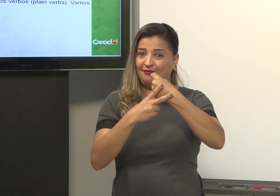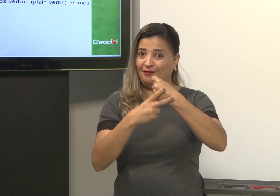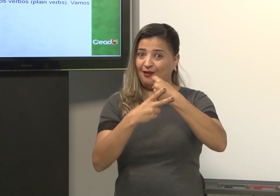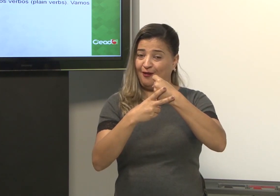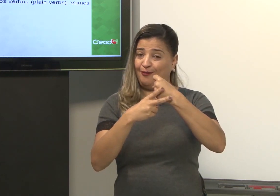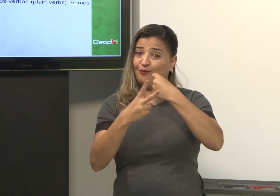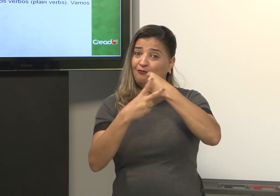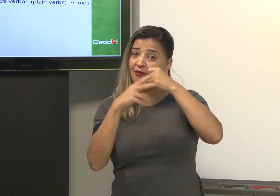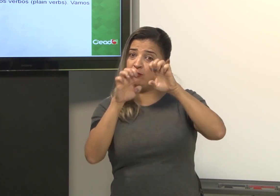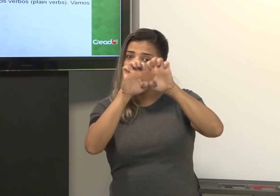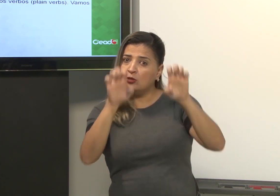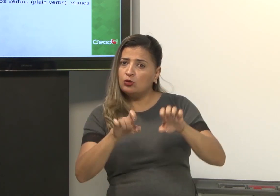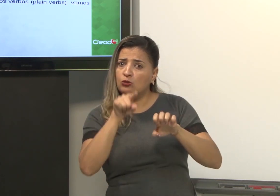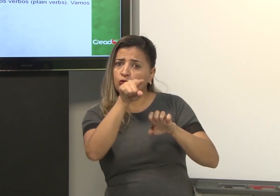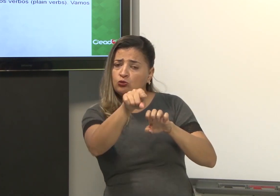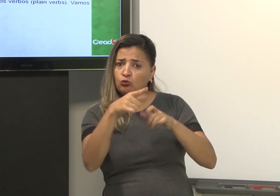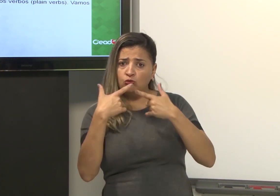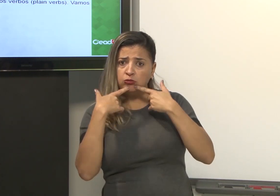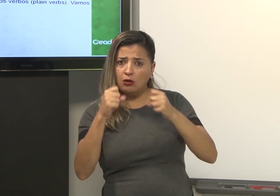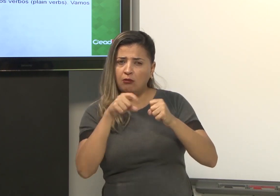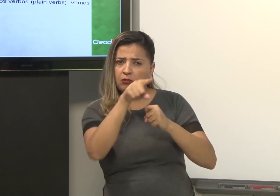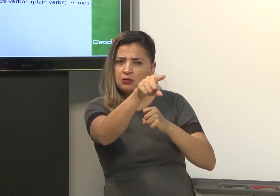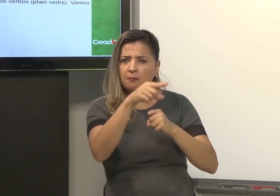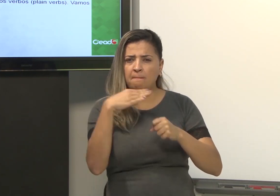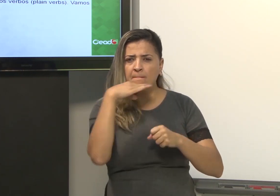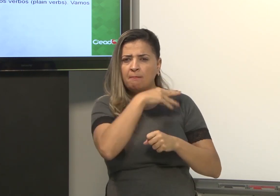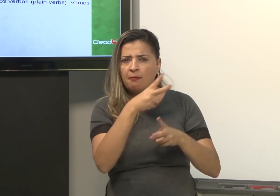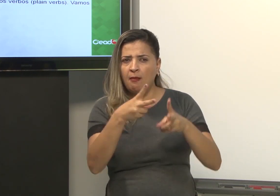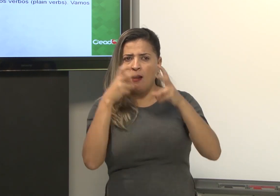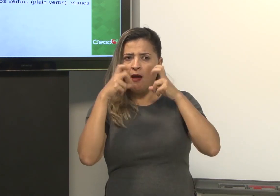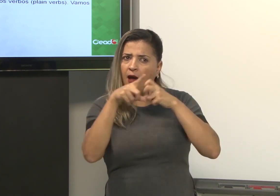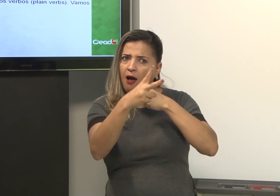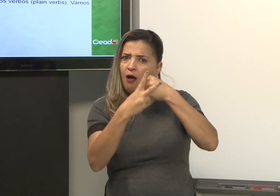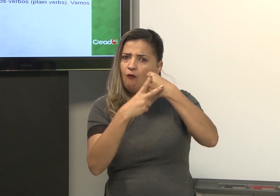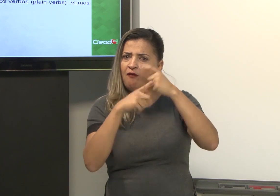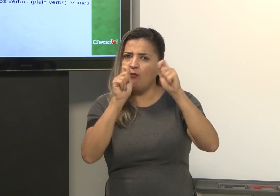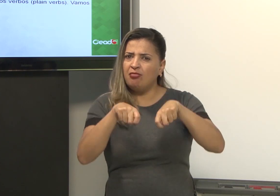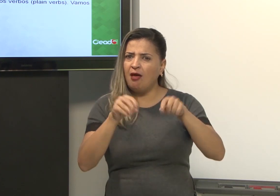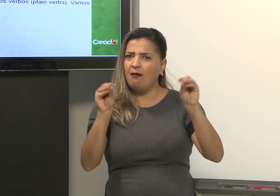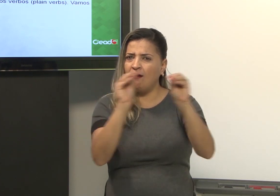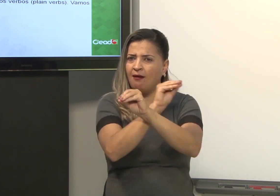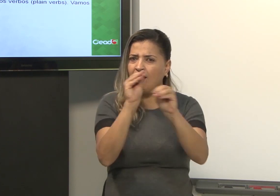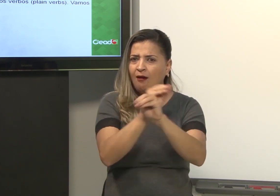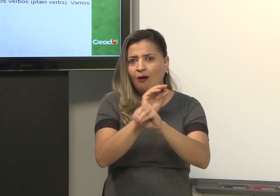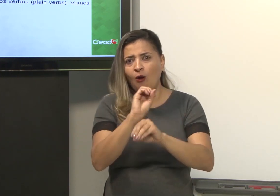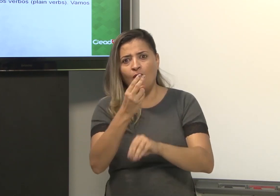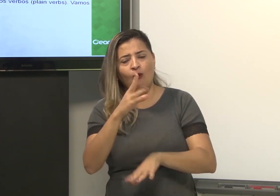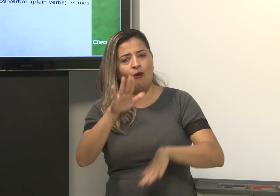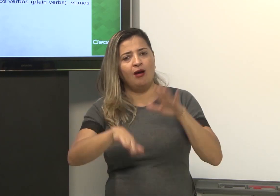principalmente, o verbo, a estrutura linguística. Perceber como é usado o verbo dentro da frase.